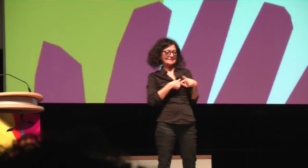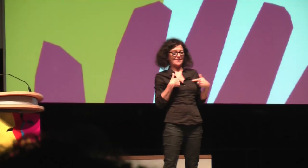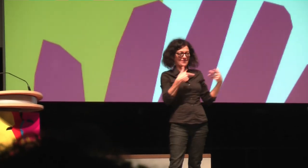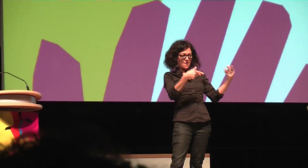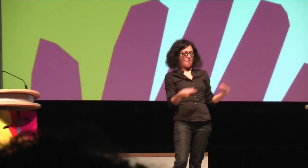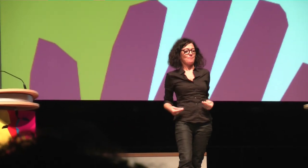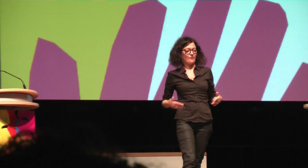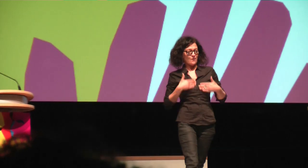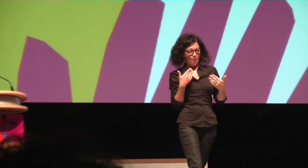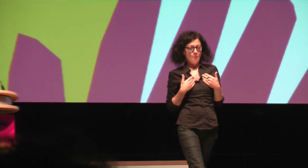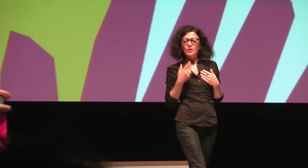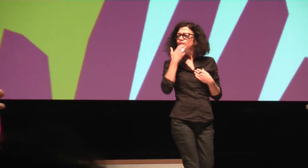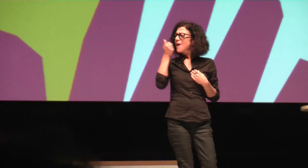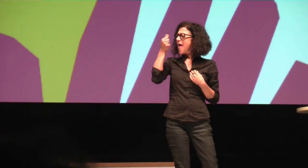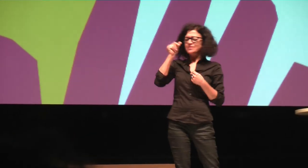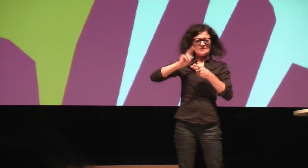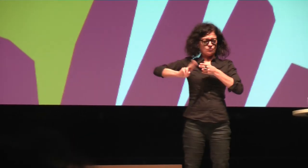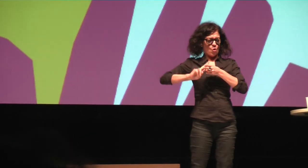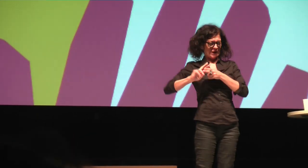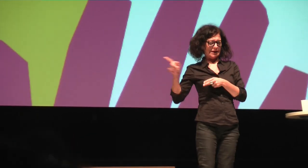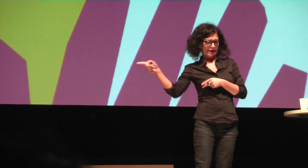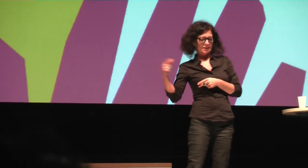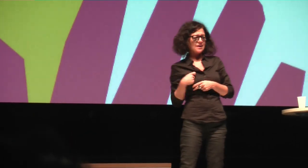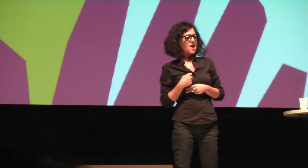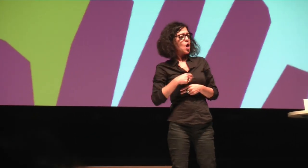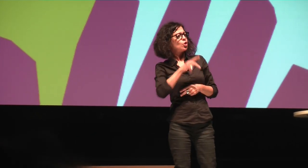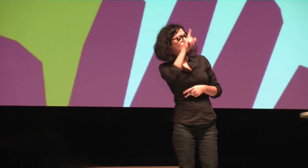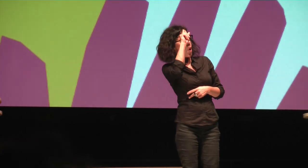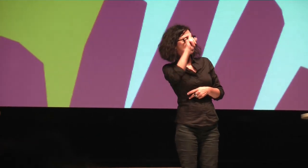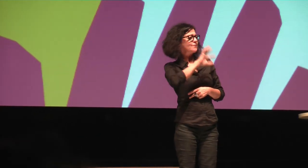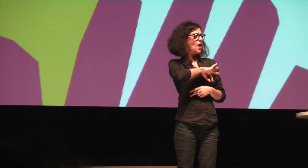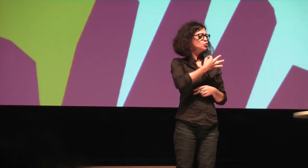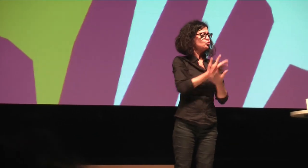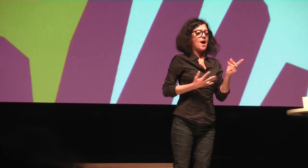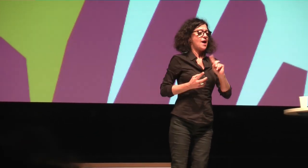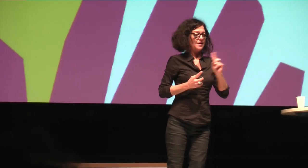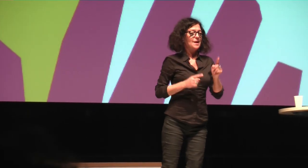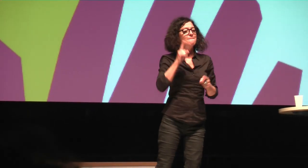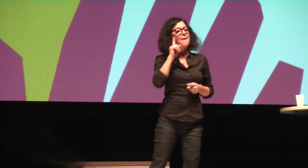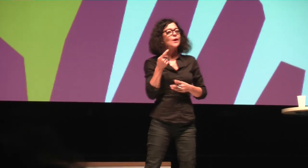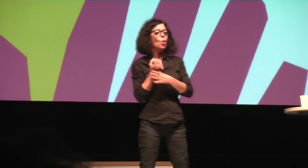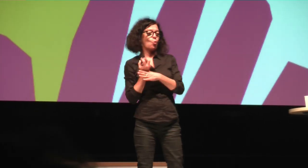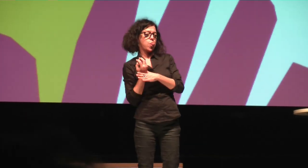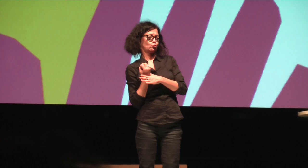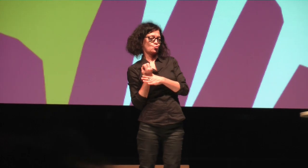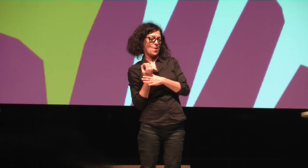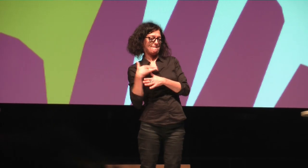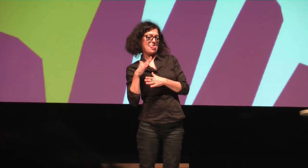Dank. Viel Erfolg. Hallo, herzlich willkommen zu meinem Vortrag. Ich muss Katja ein bisschen